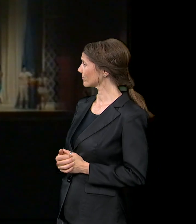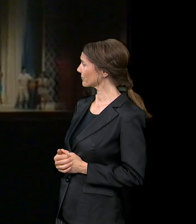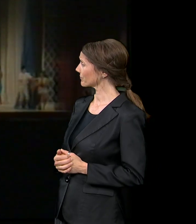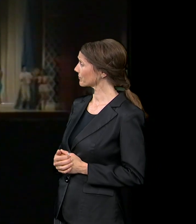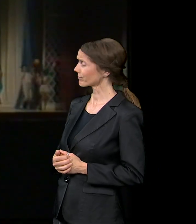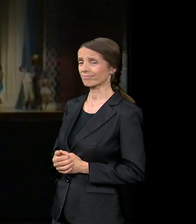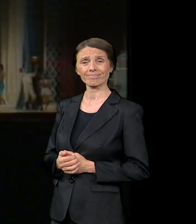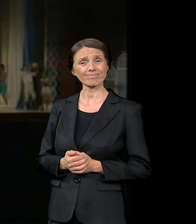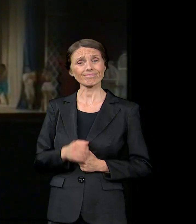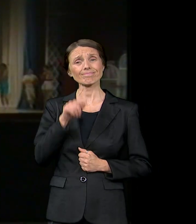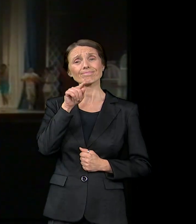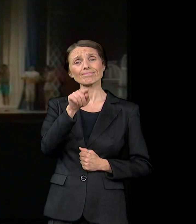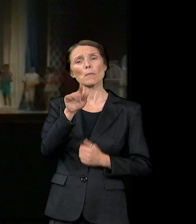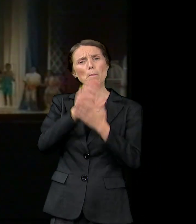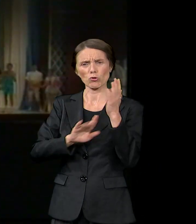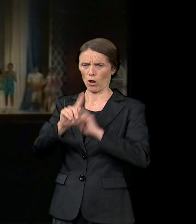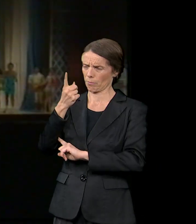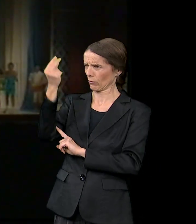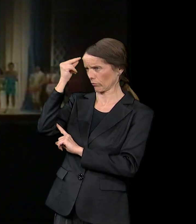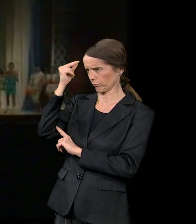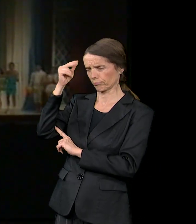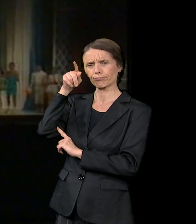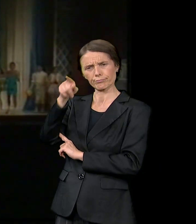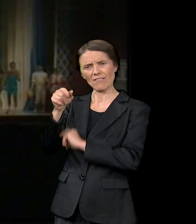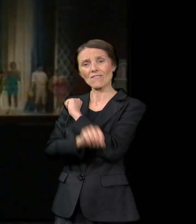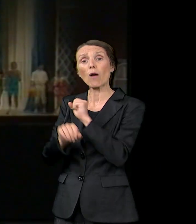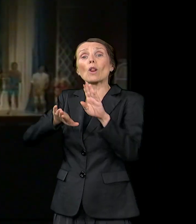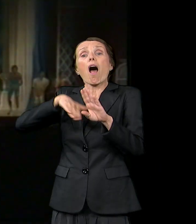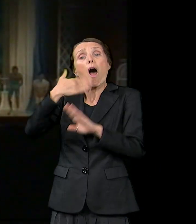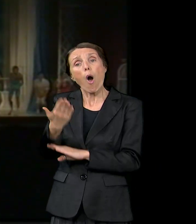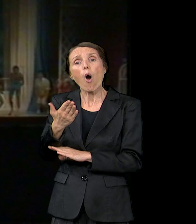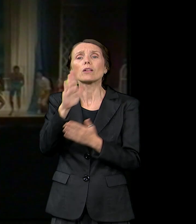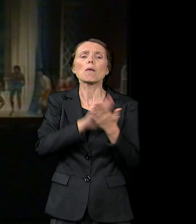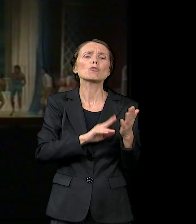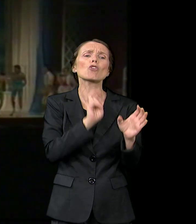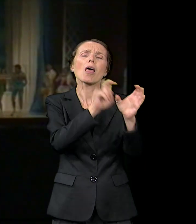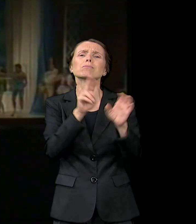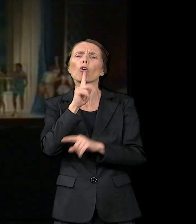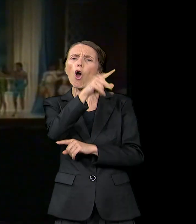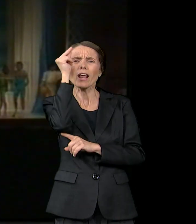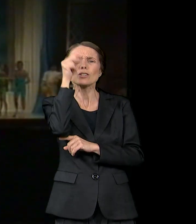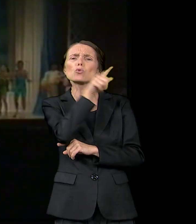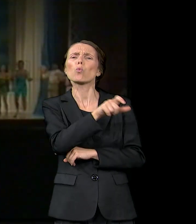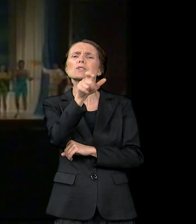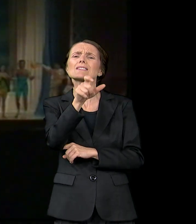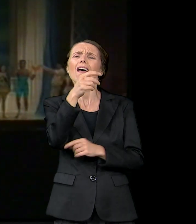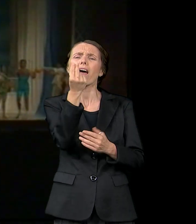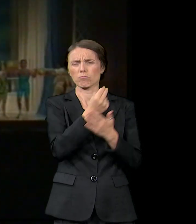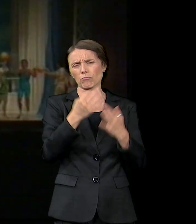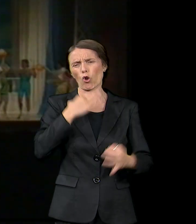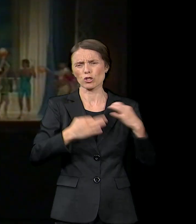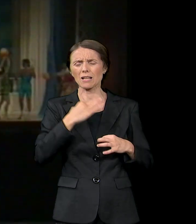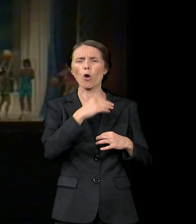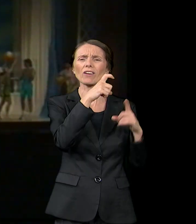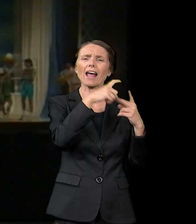Znanje stečano na fakultetu uputpunile asistirajući kod kostimografa Danke Pavlović i Anene Storović. Spremno je ušla u